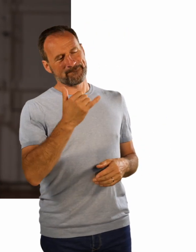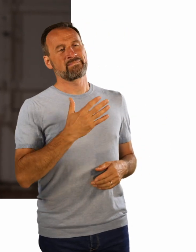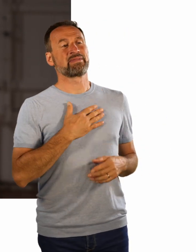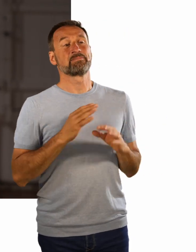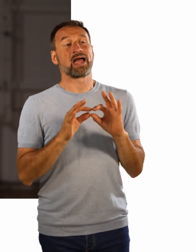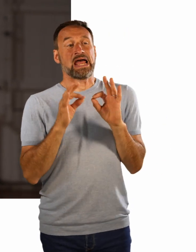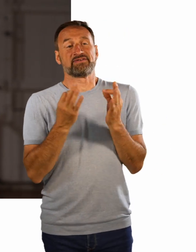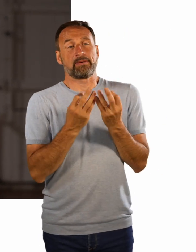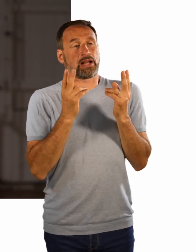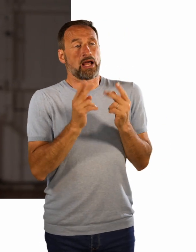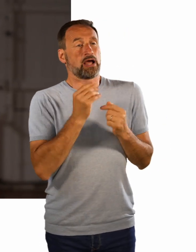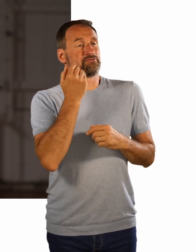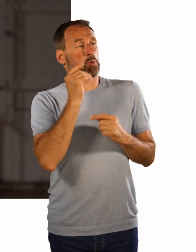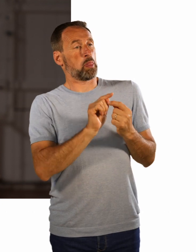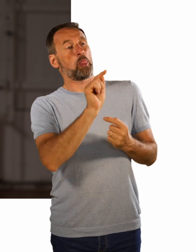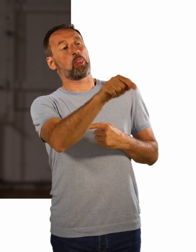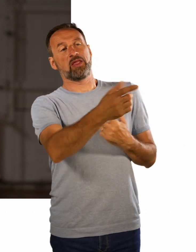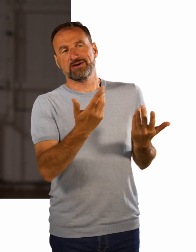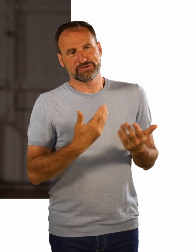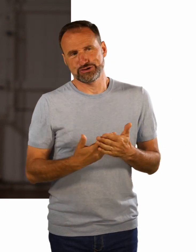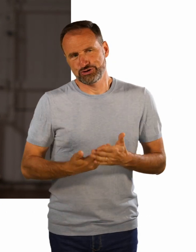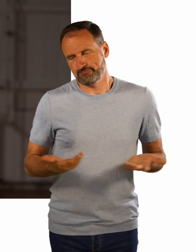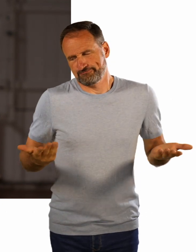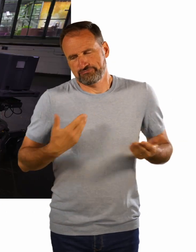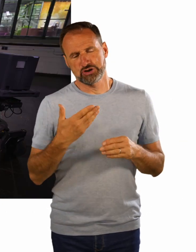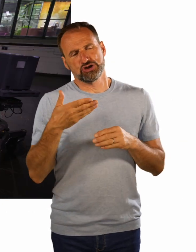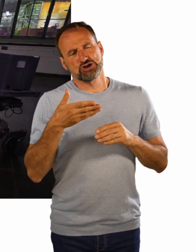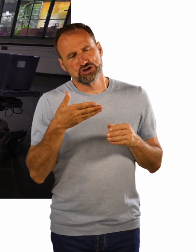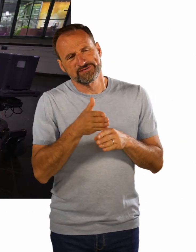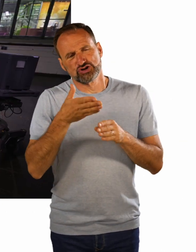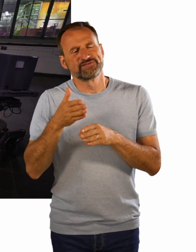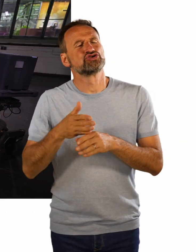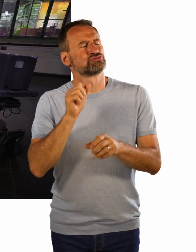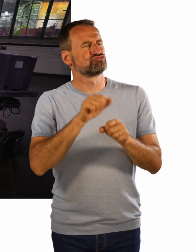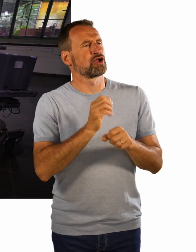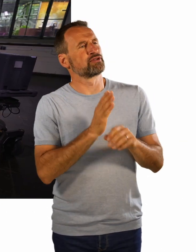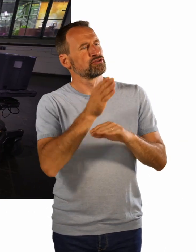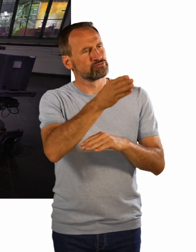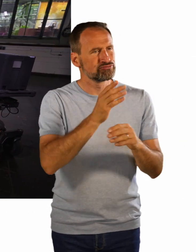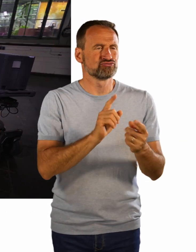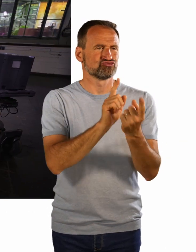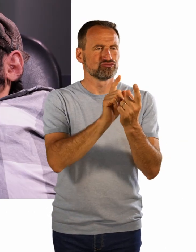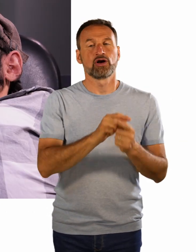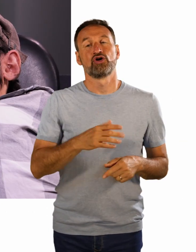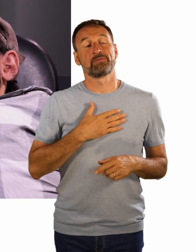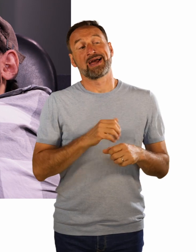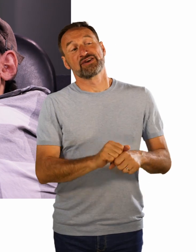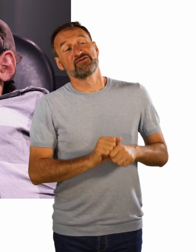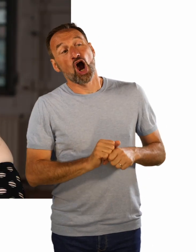meiner Familie. Dementsprechend kann ich sie zwischendurch sehen. Und Freunde sehe ich meistens nachts. In Clubs. In